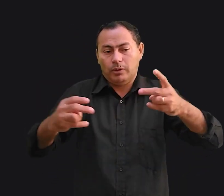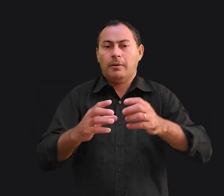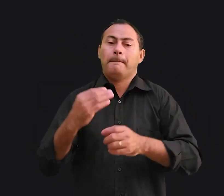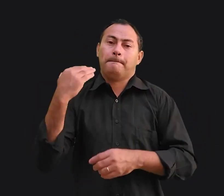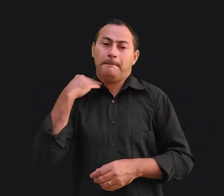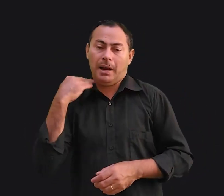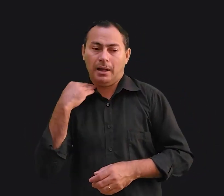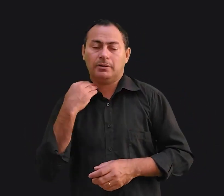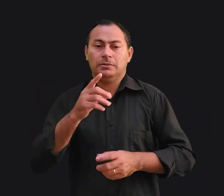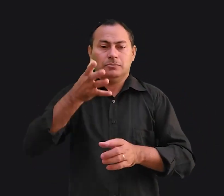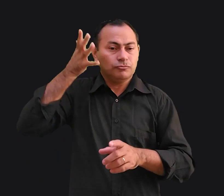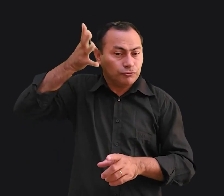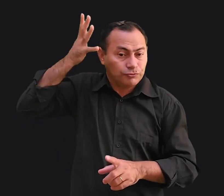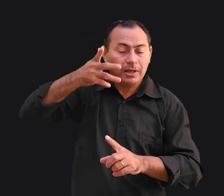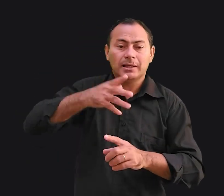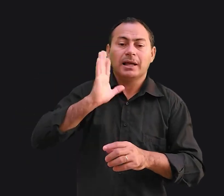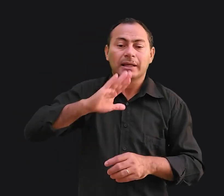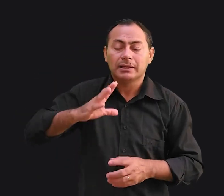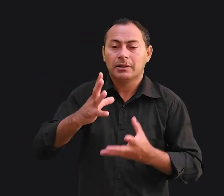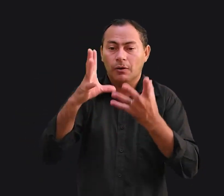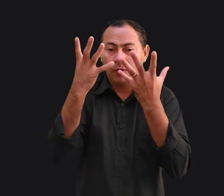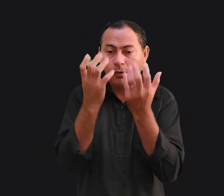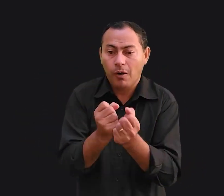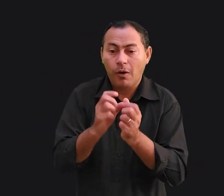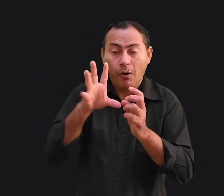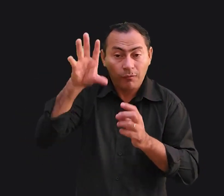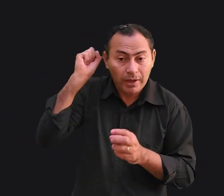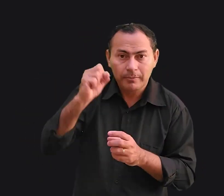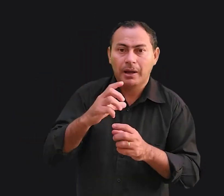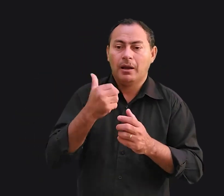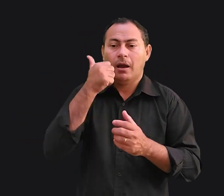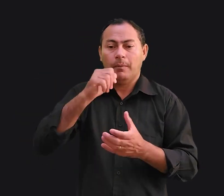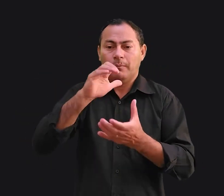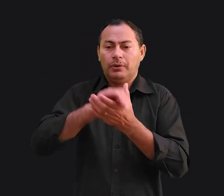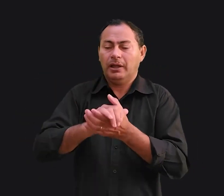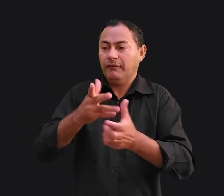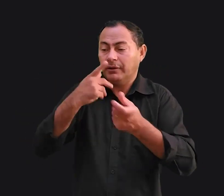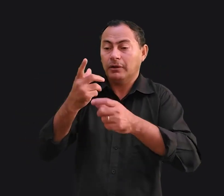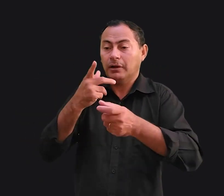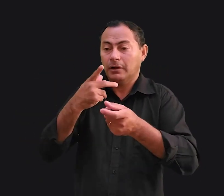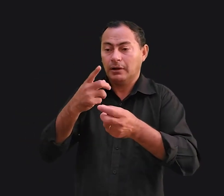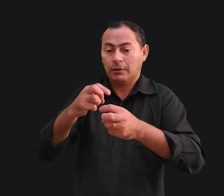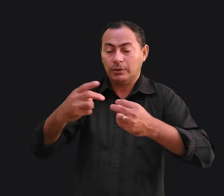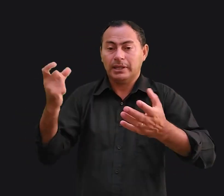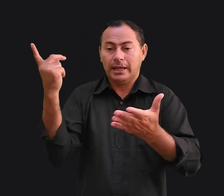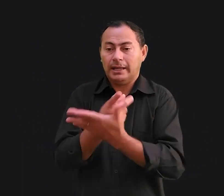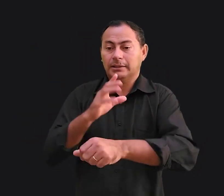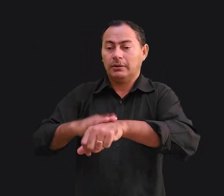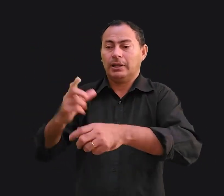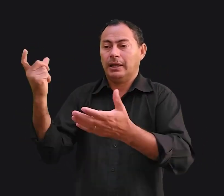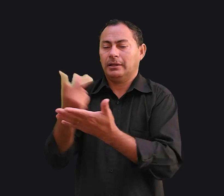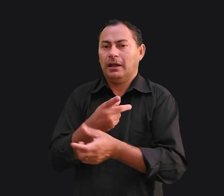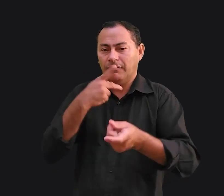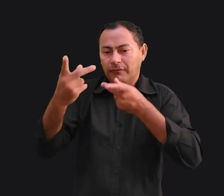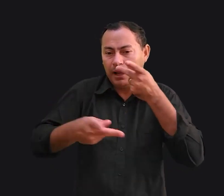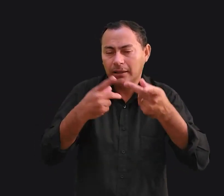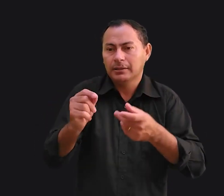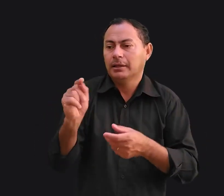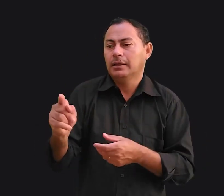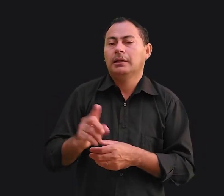como bancos, sermões que as crianças têm que ouvir e tal. Mas a esposa falou a coisa errada na hora errada. E ela argumentava dizendo que ele